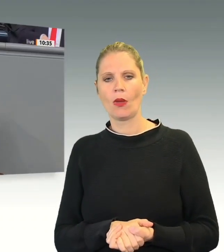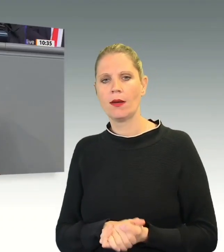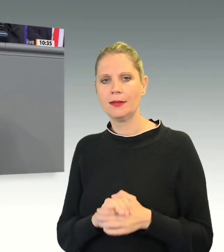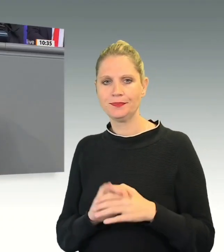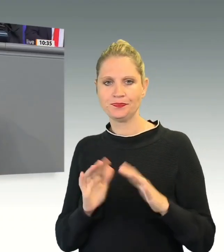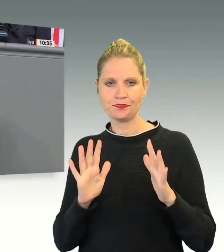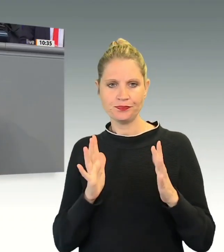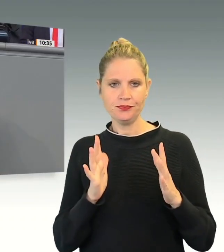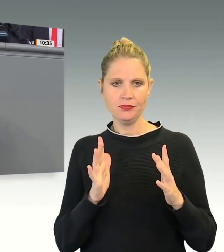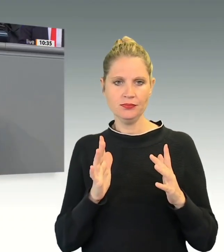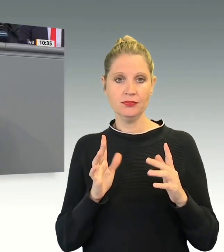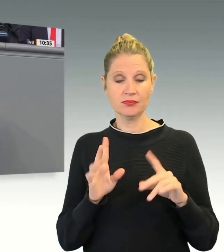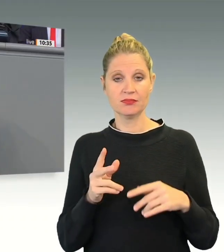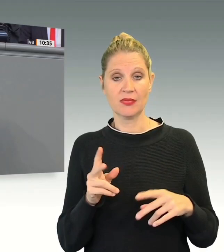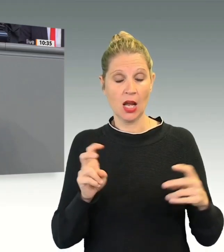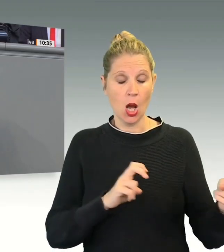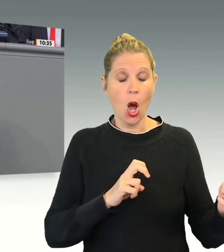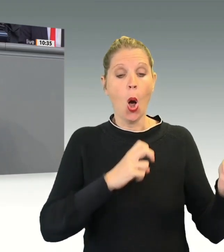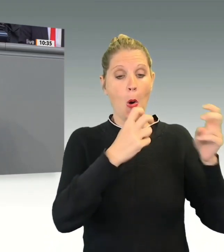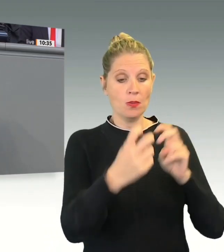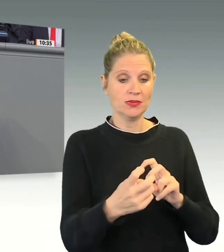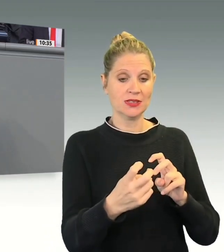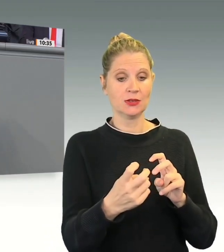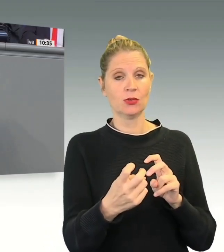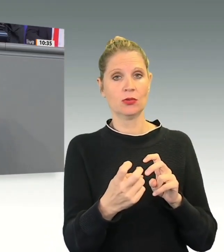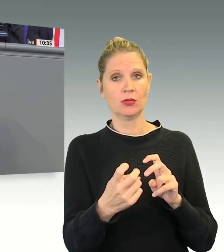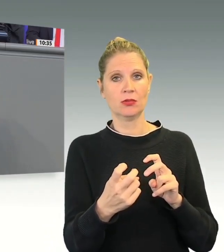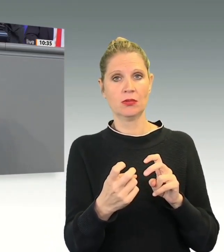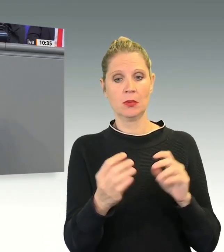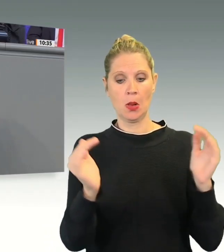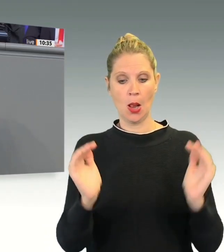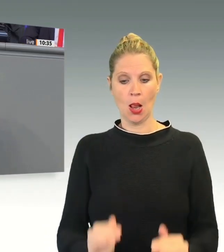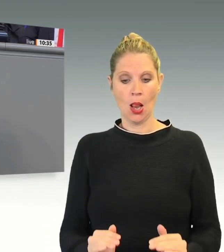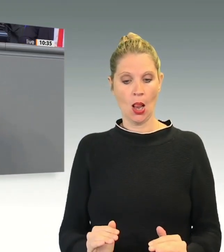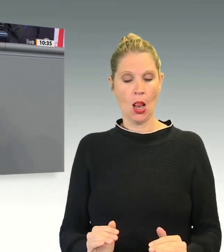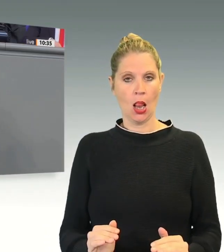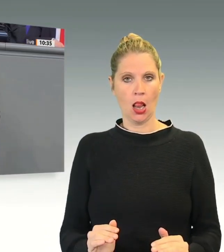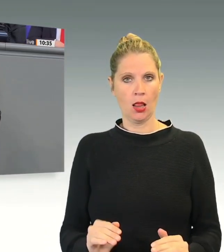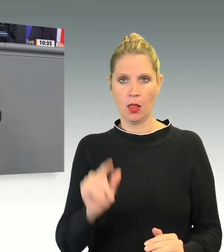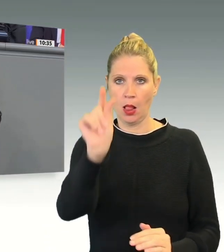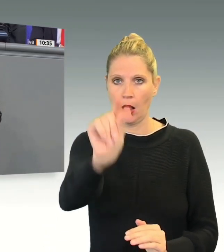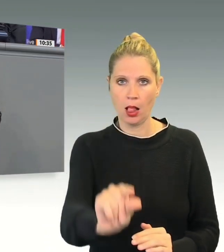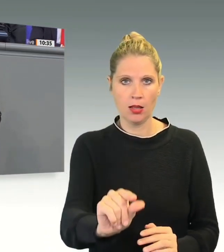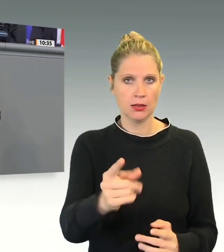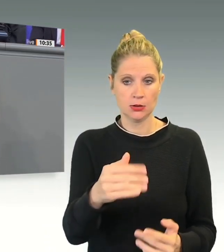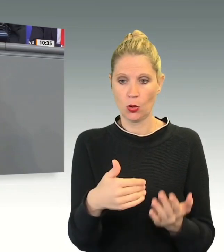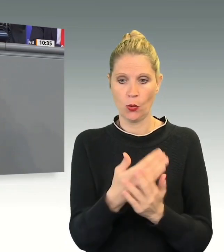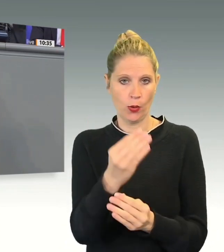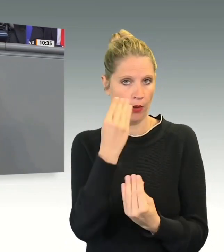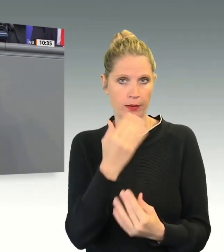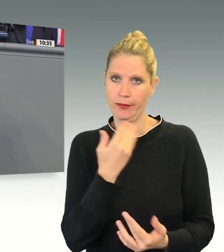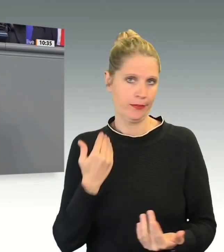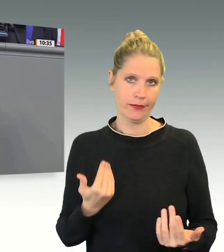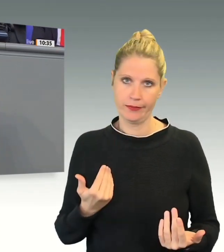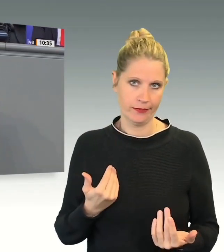Das Vollzugsdefizit bei der Durchsetzung des Aufenthaltsgesetzes ist nicht neu. Deshalb und weil es uns als